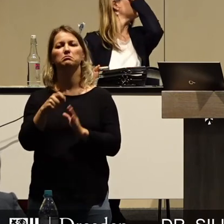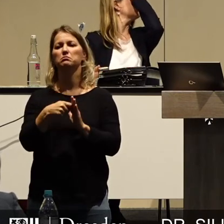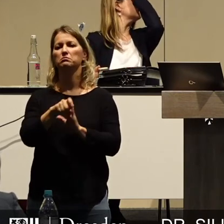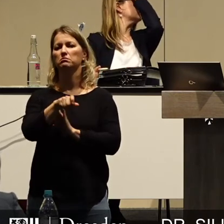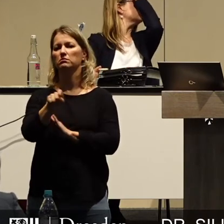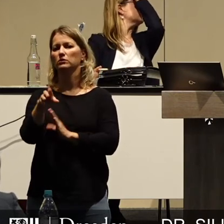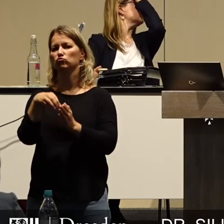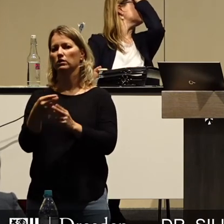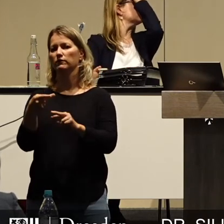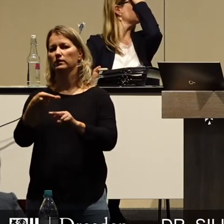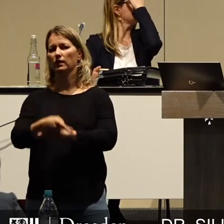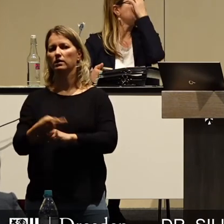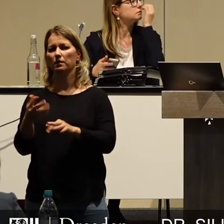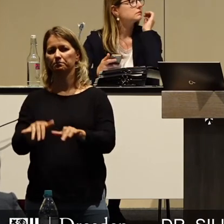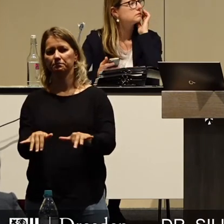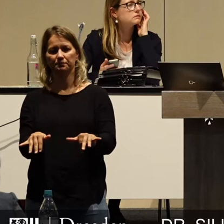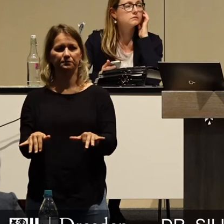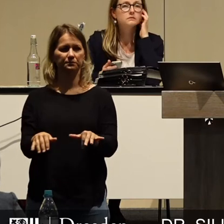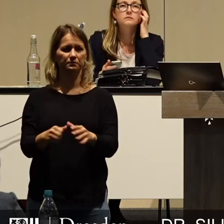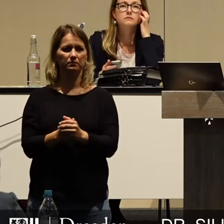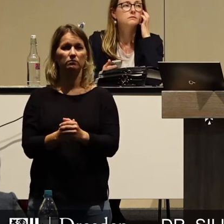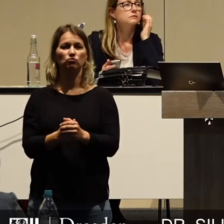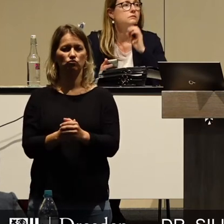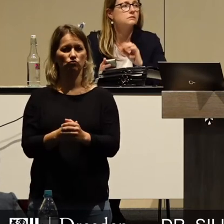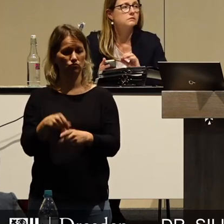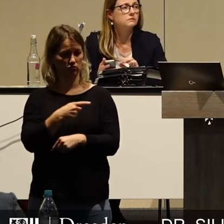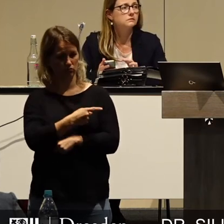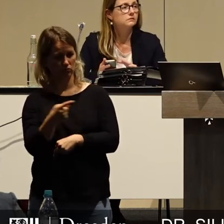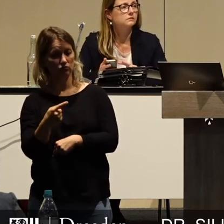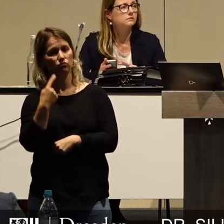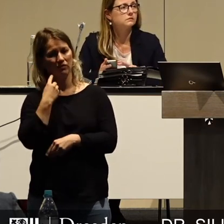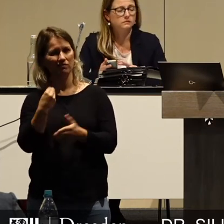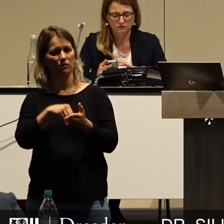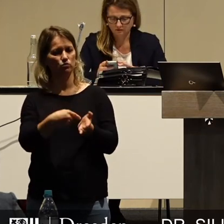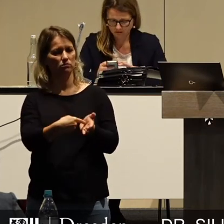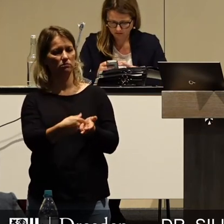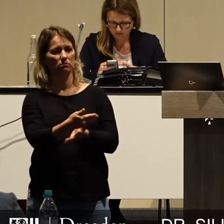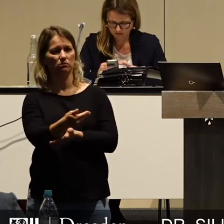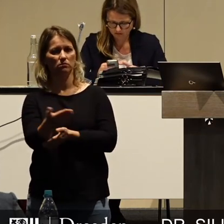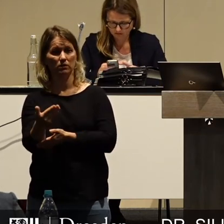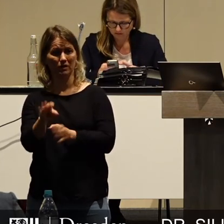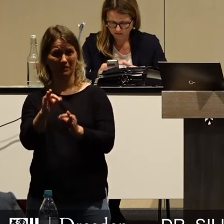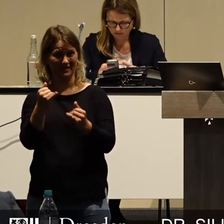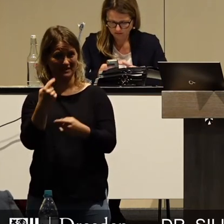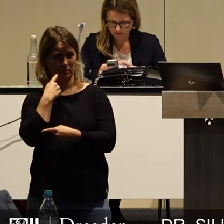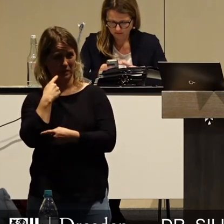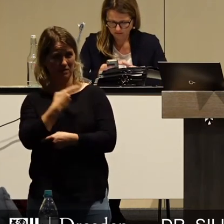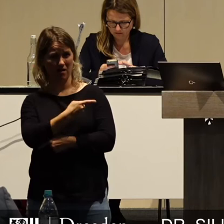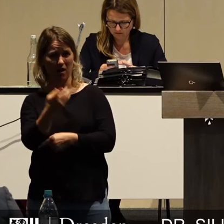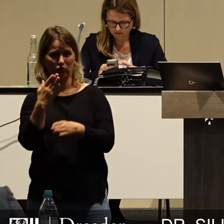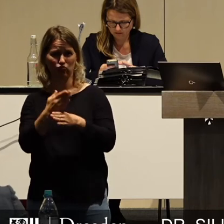daher und wollen die Dresdner noch zusätzlich zur Kasse bitten, mitten in der wahrscheinlich größten